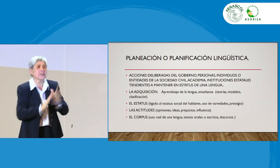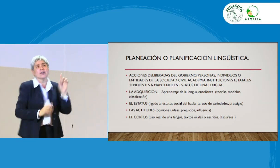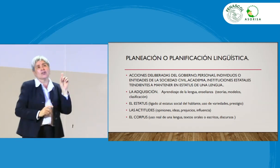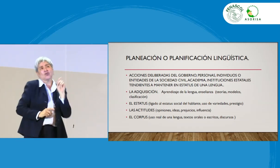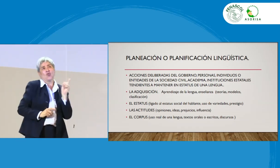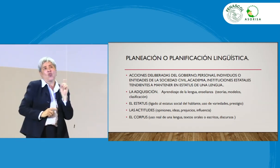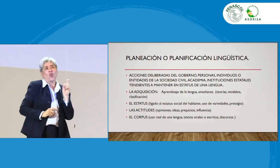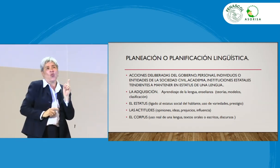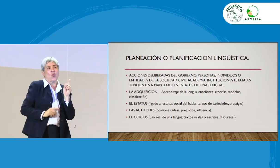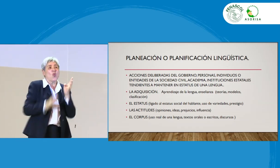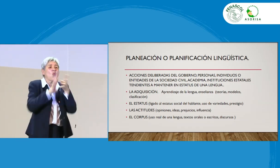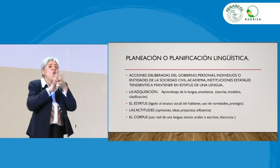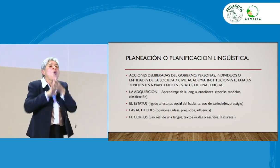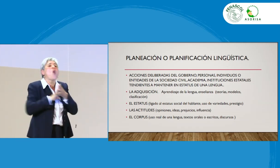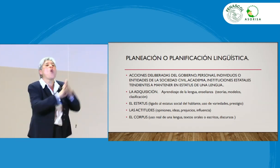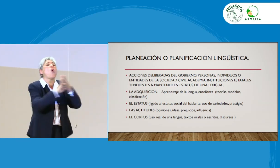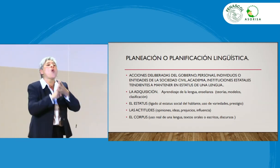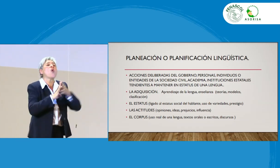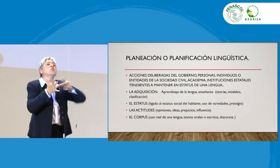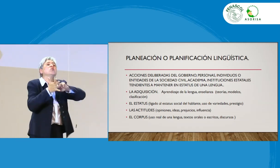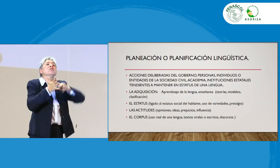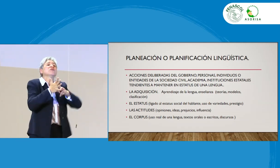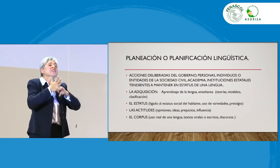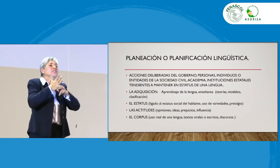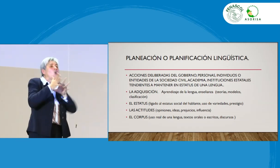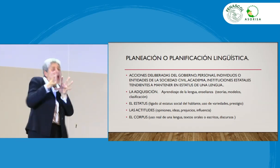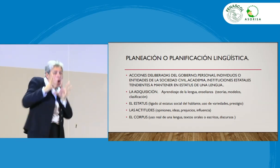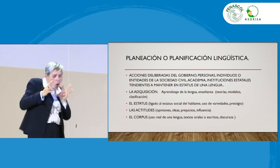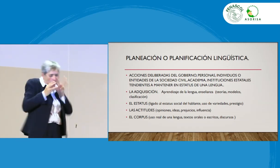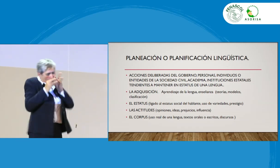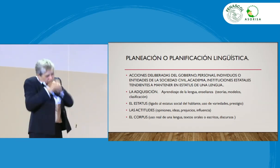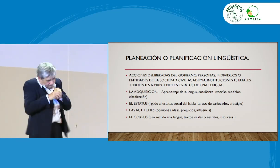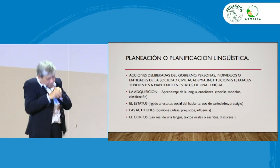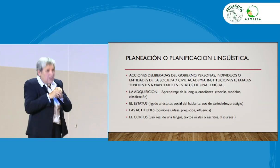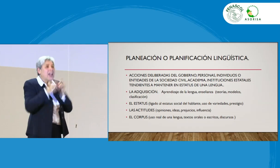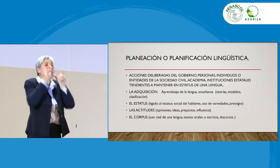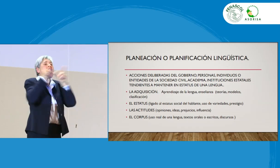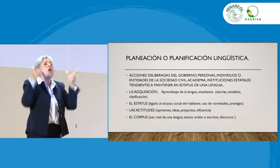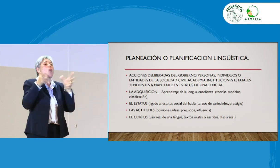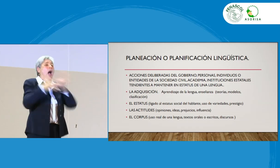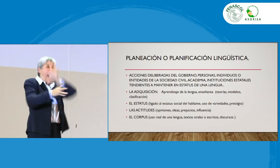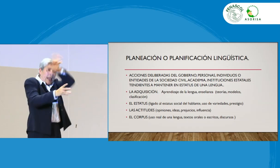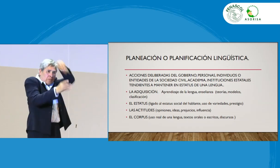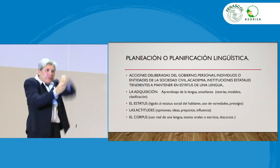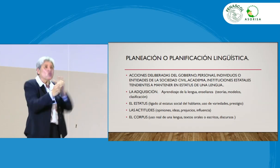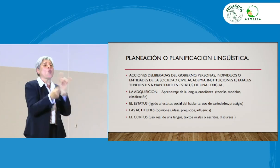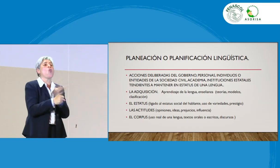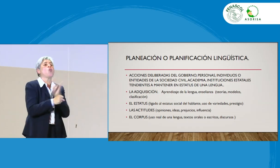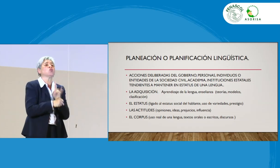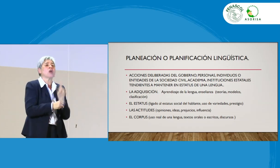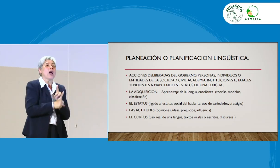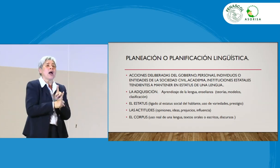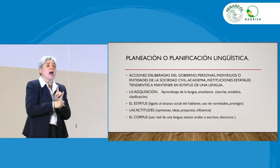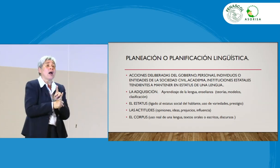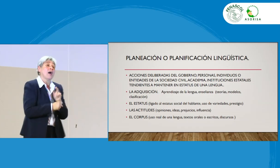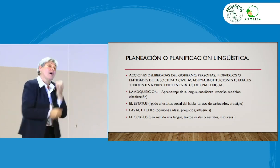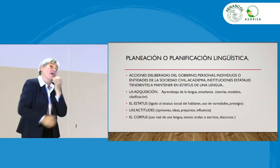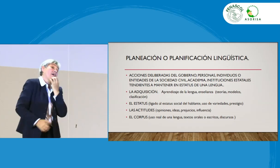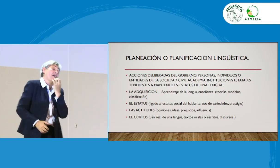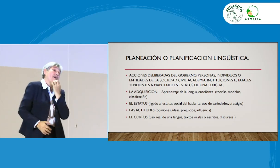solo las lenguas de señas, sino el corpus tiene más aspectos que lo involucran. ¿Cómo lo están usando? Por ejemplo,